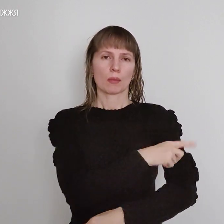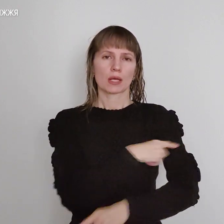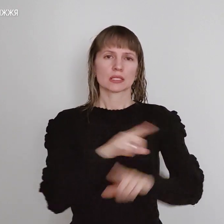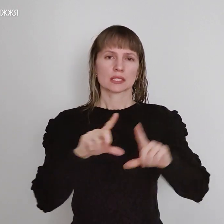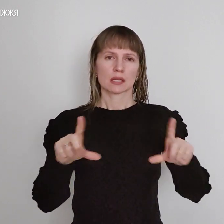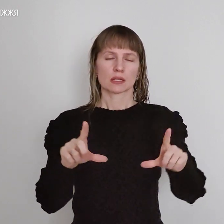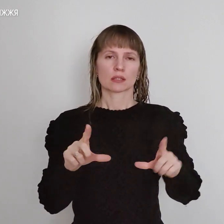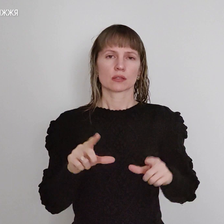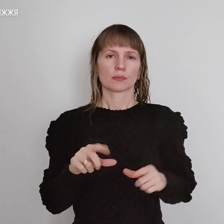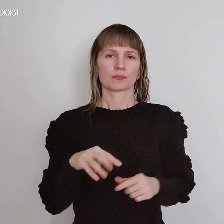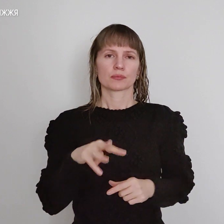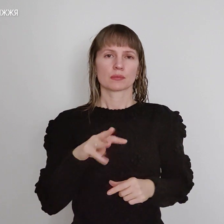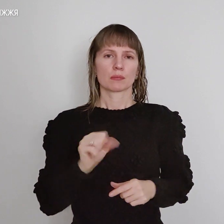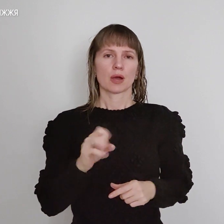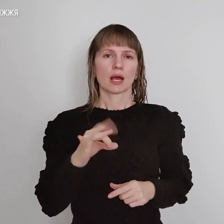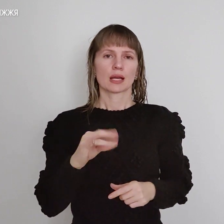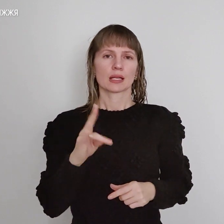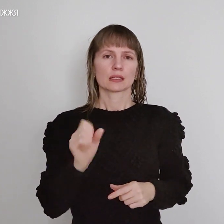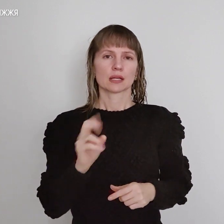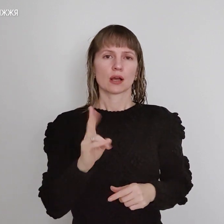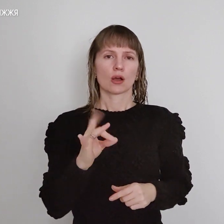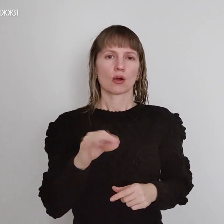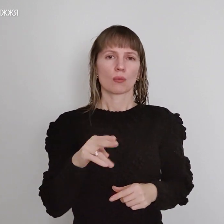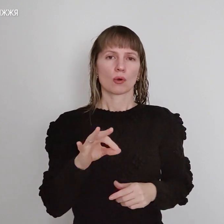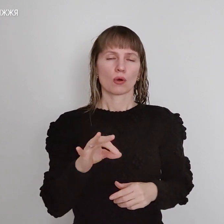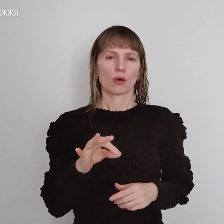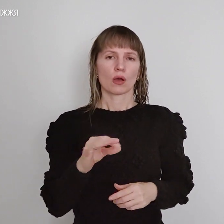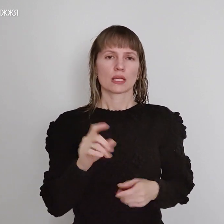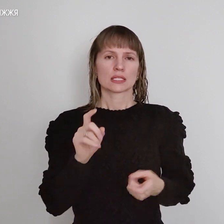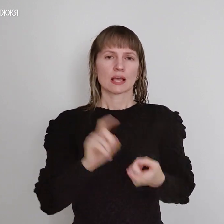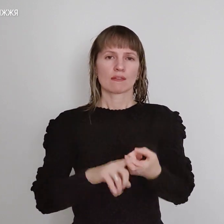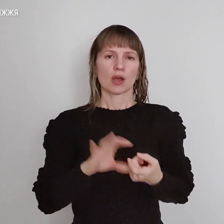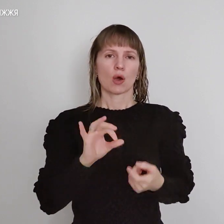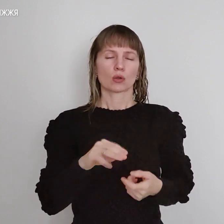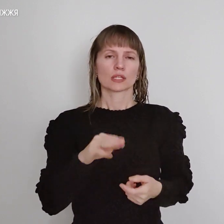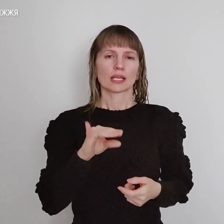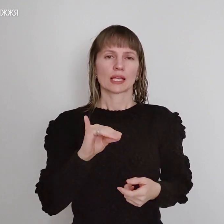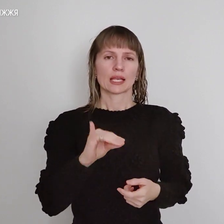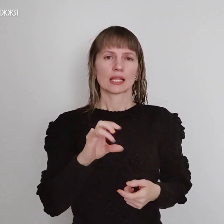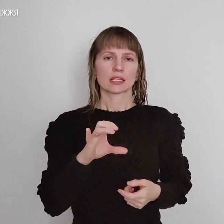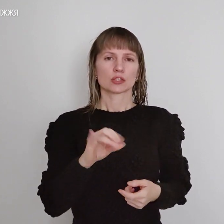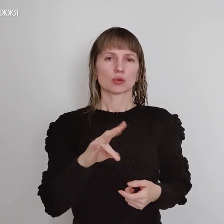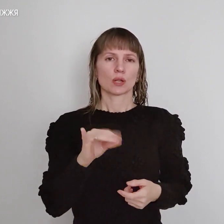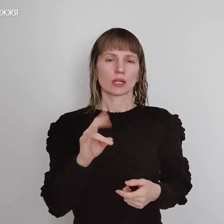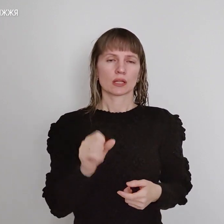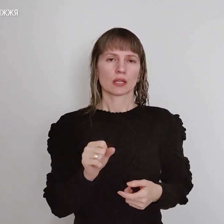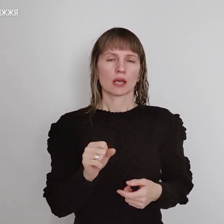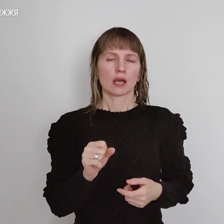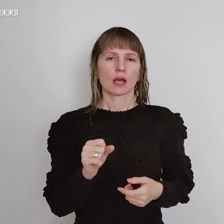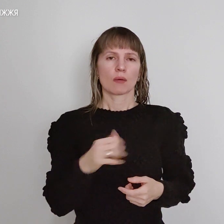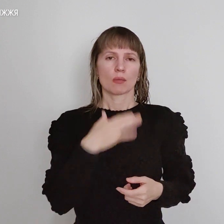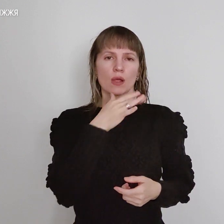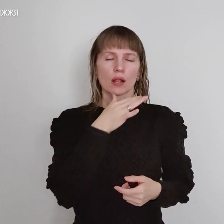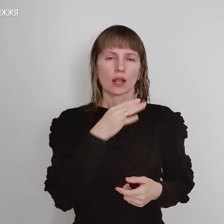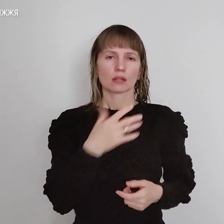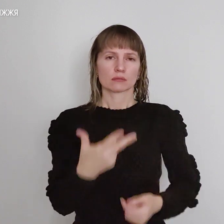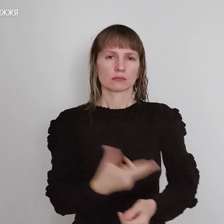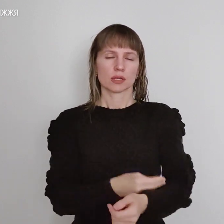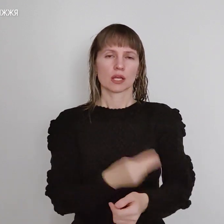Марина Кропко інсулінно залежна вже дев'ять років, ін'єкції водить втричі на день, які діють впродовж чотирьох годин